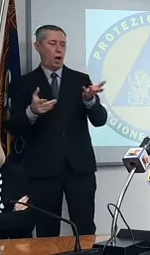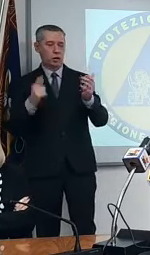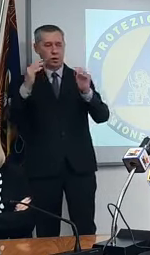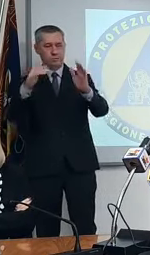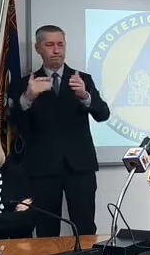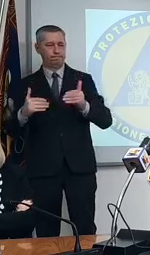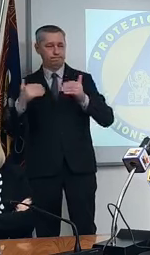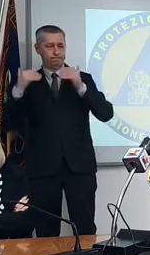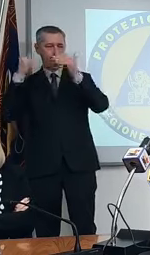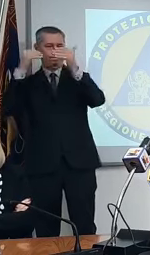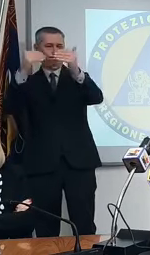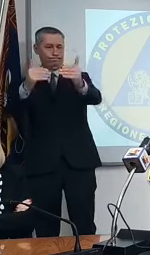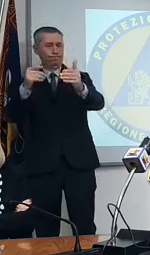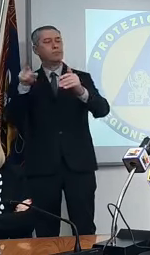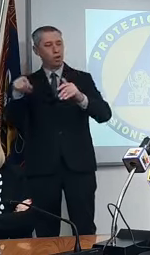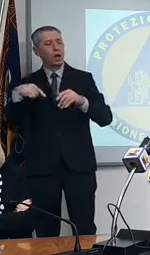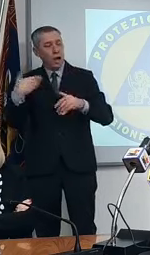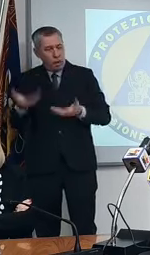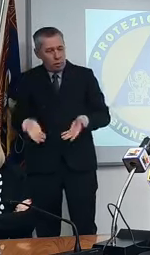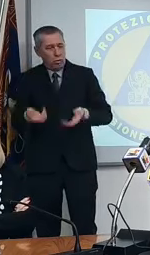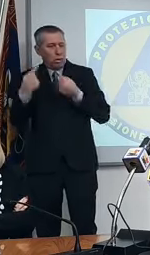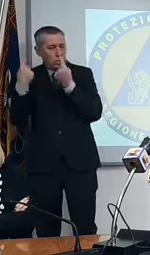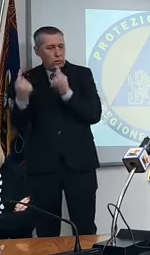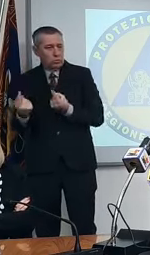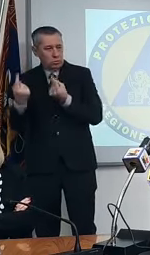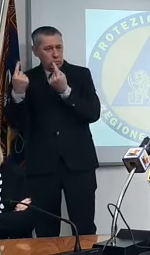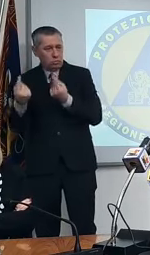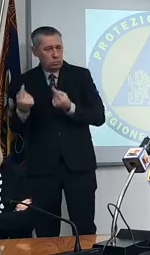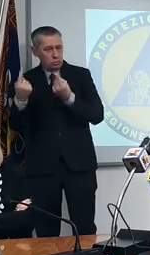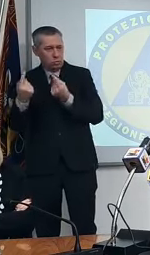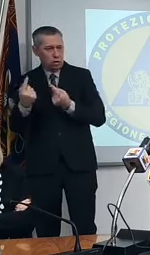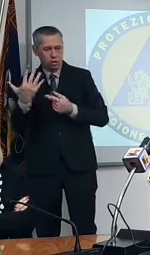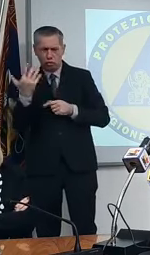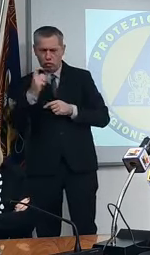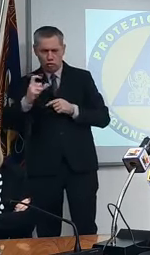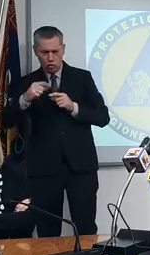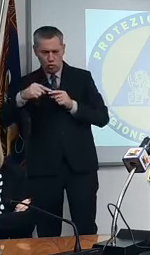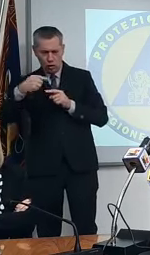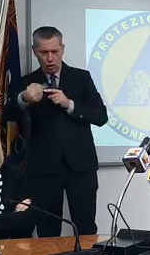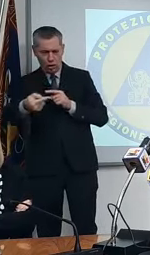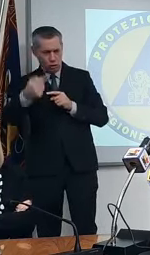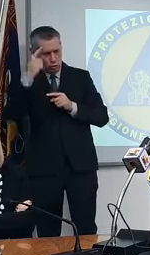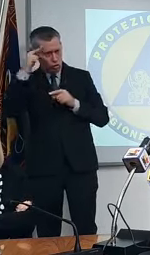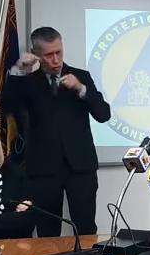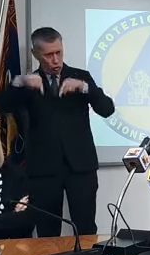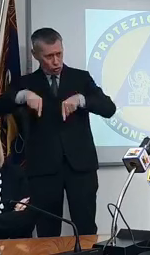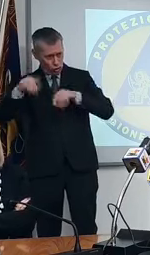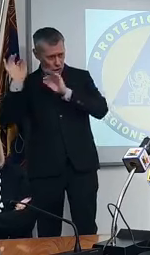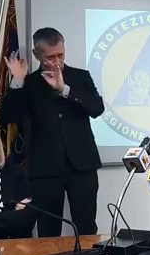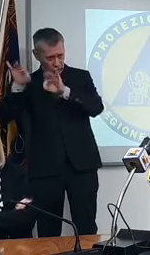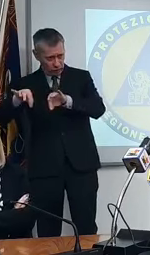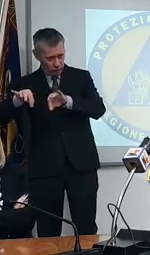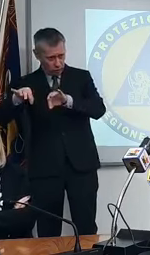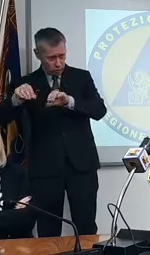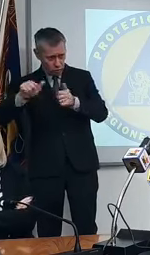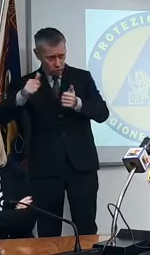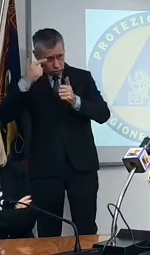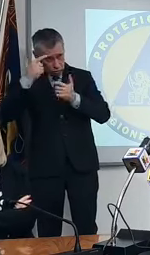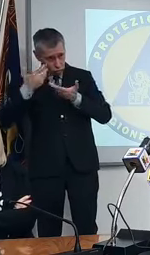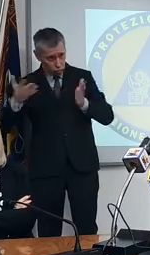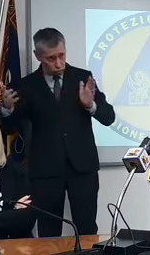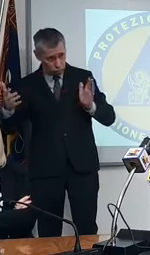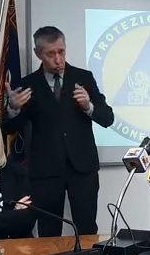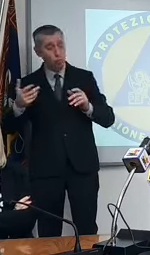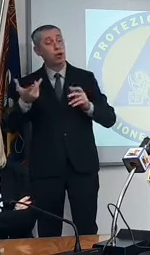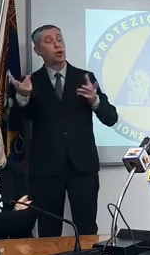diciamo attende sostanzialmente atteso nei 5 giorni successivi non so appunto se oggi si è arrivata questa diciamo